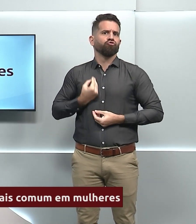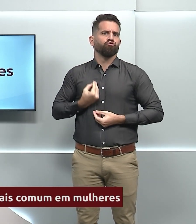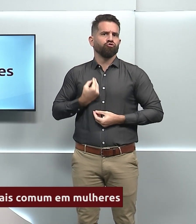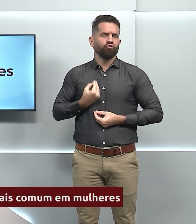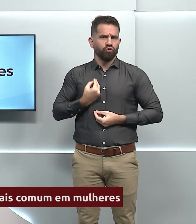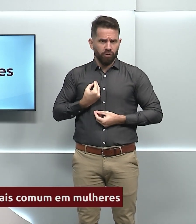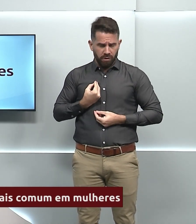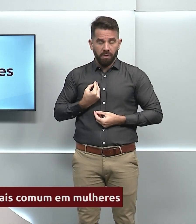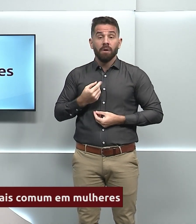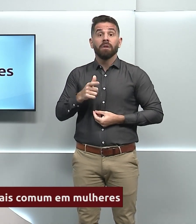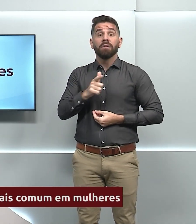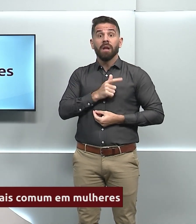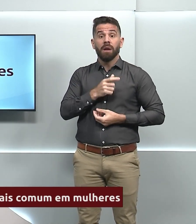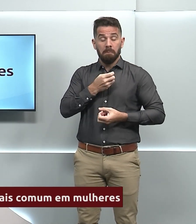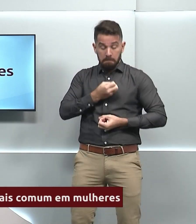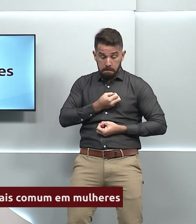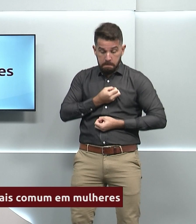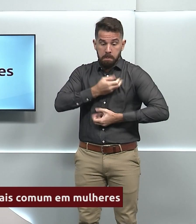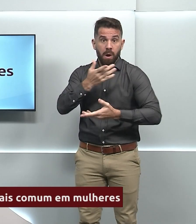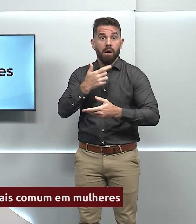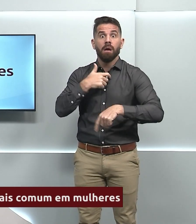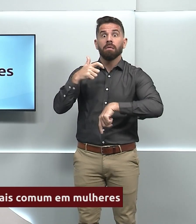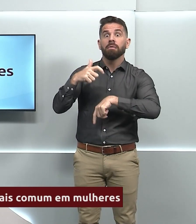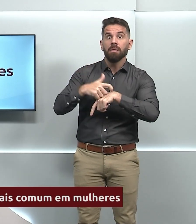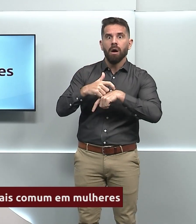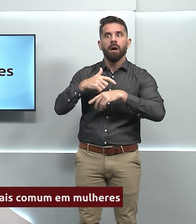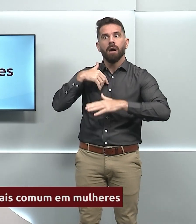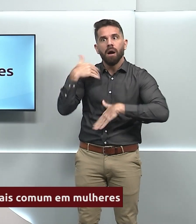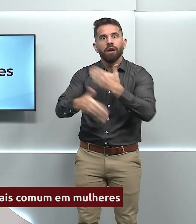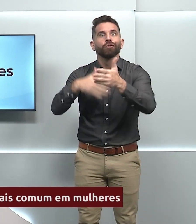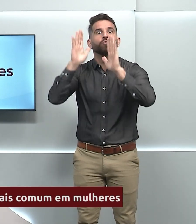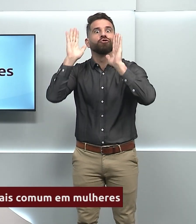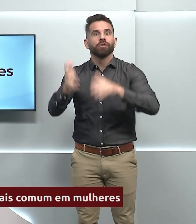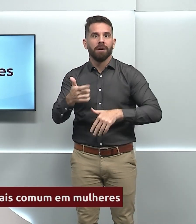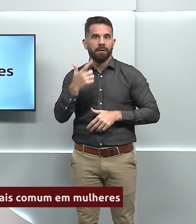avançado. Por isso, a prevenção é o melhor caminho.